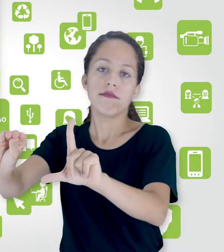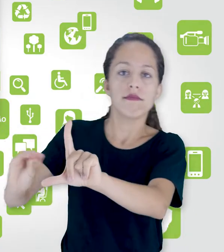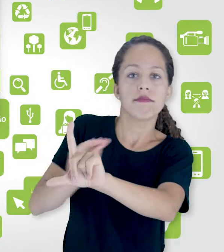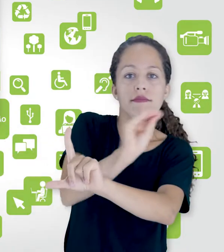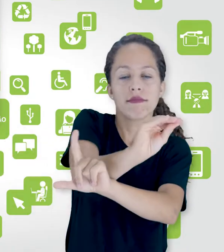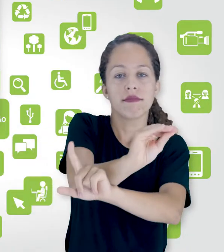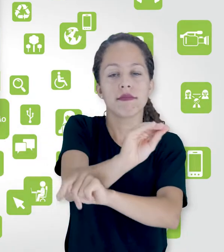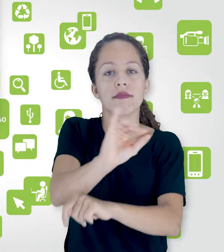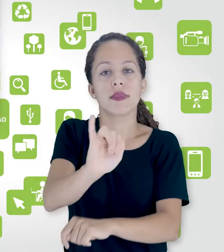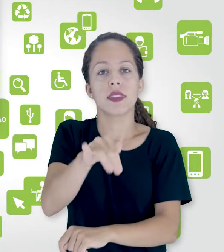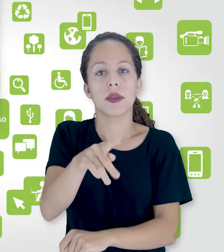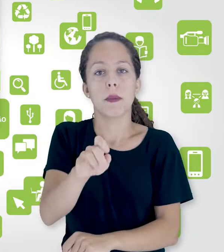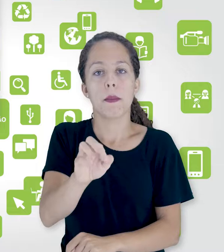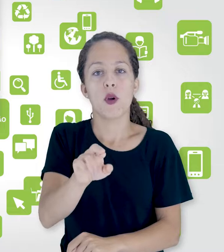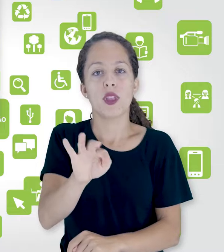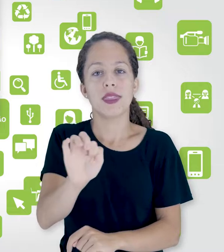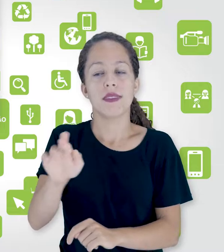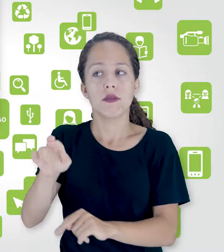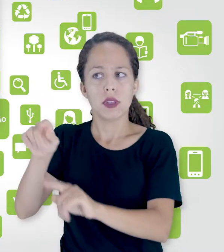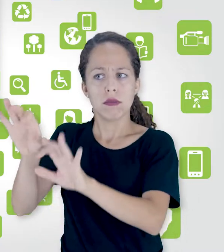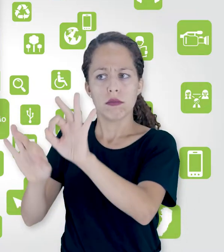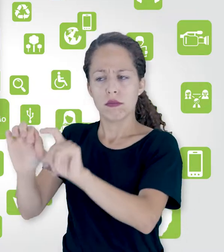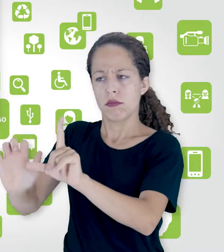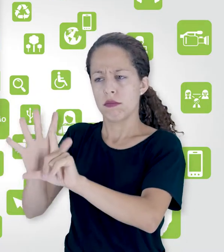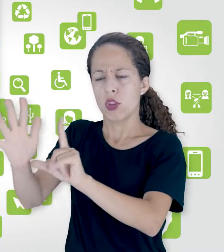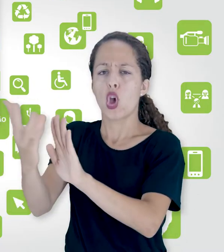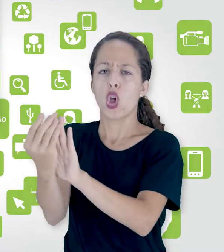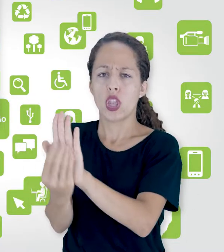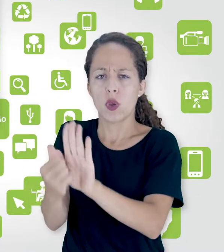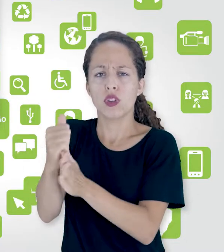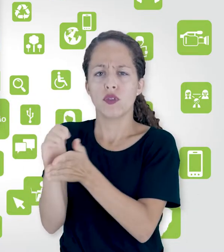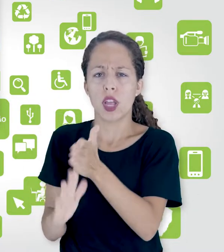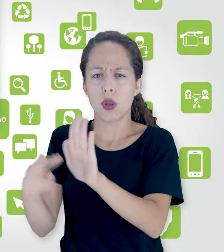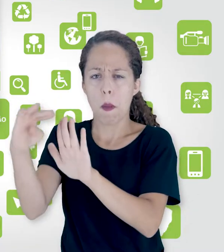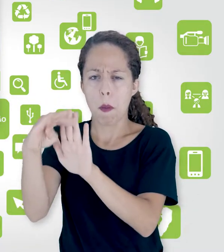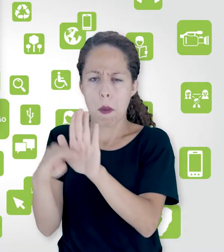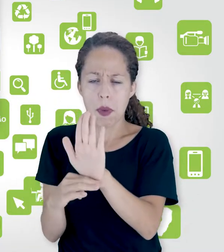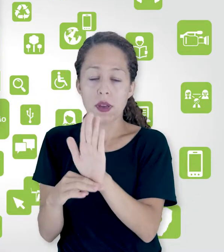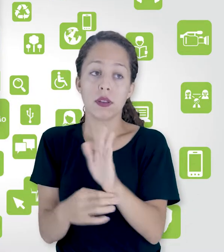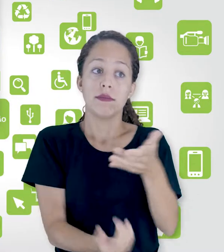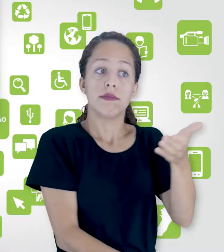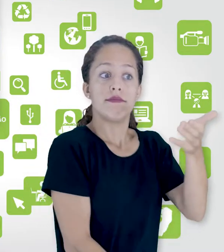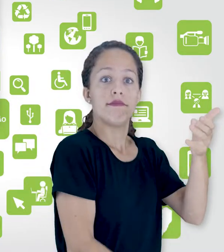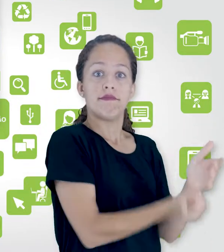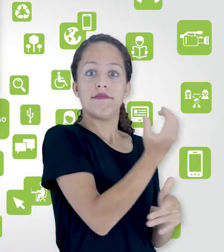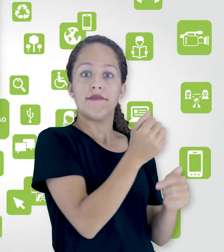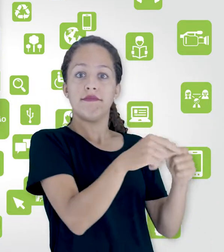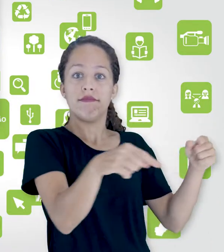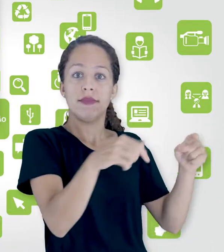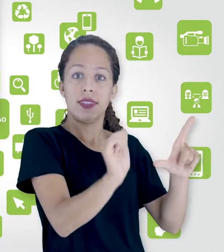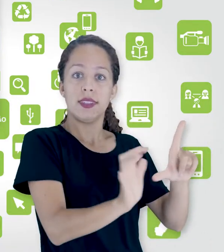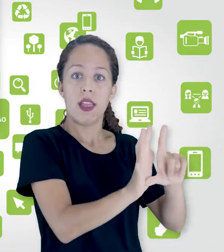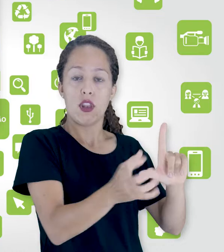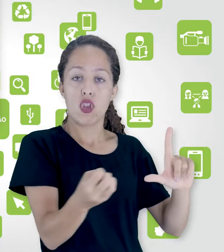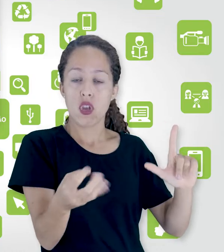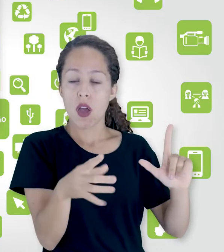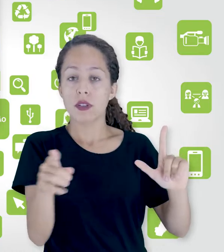conteúdos, atividades e você agora tem uma sala nova e você quer aproveitar esses conteúdos,